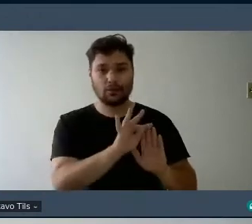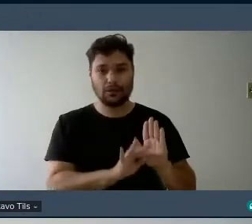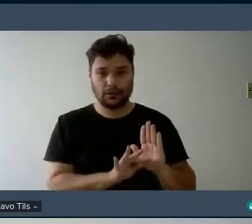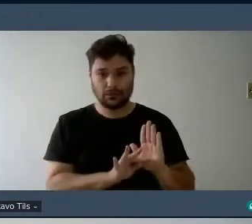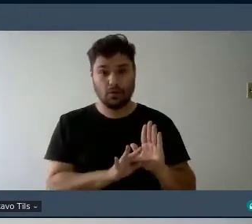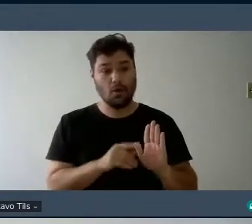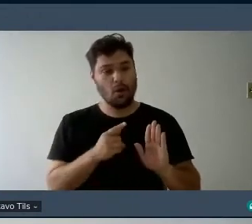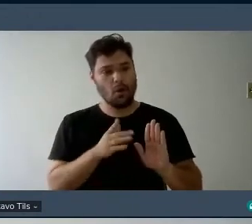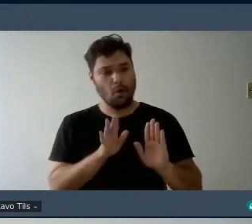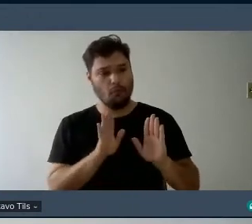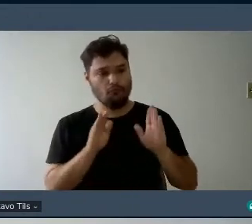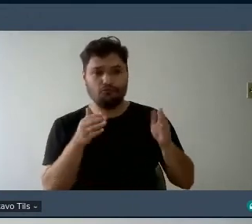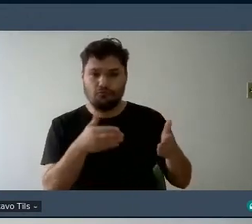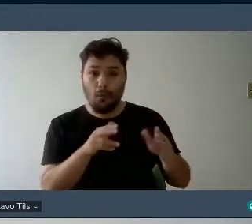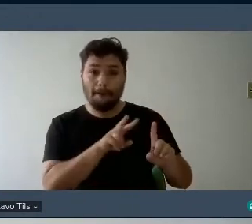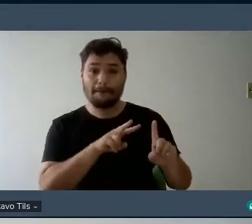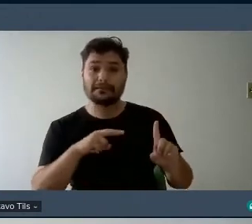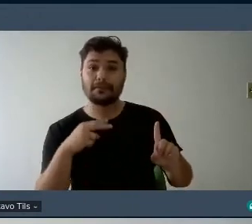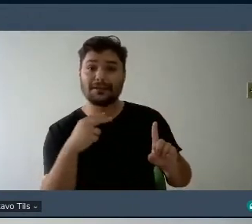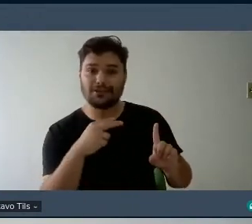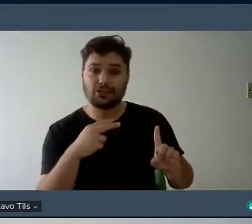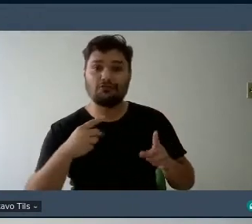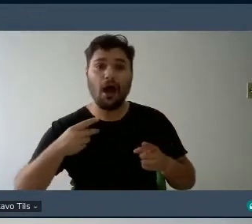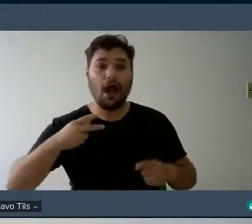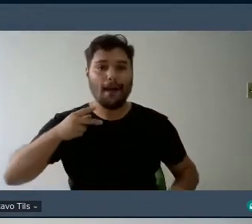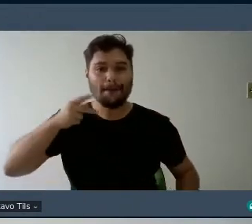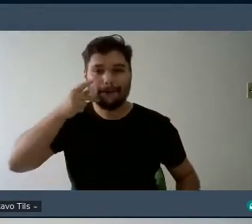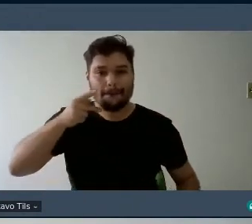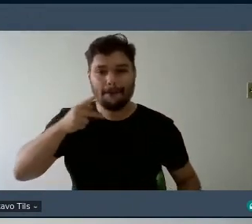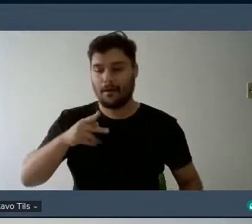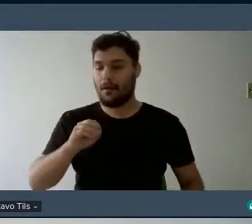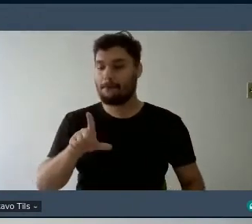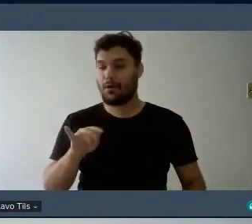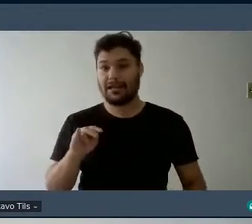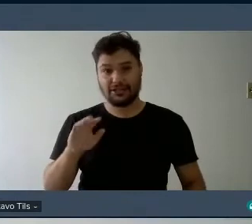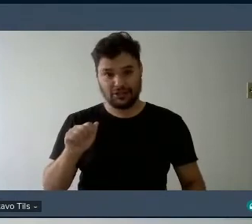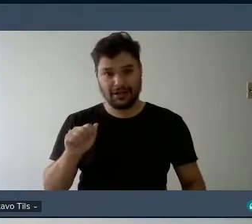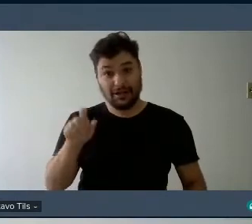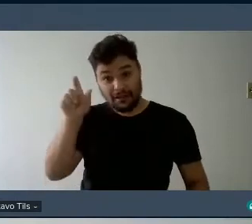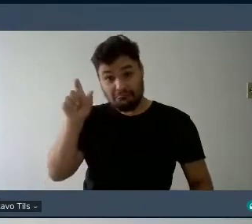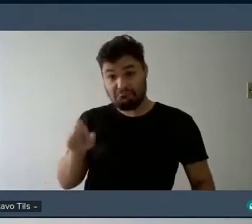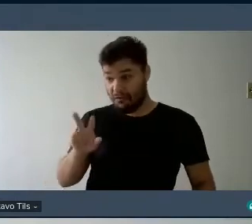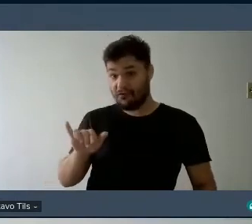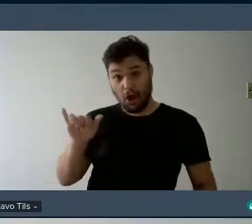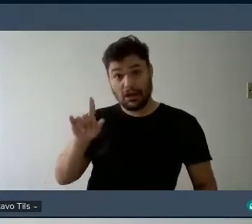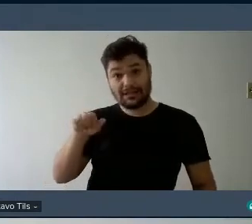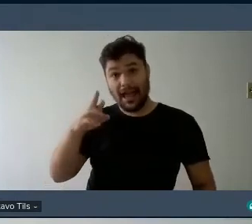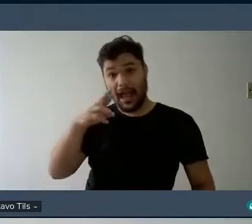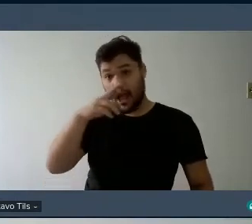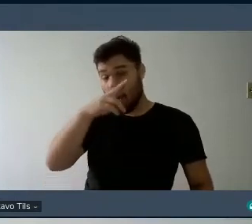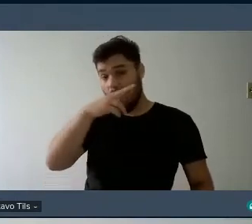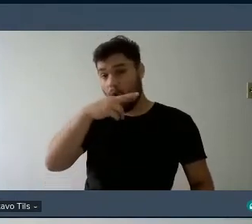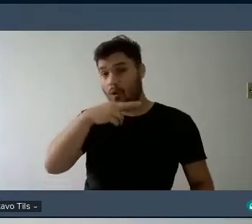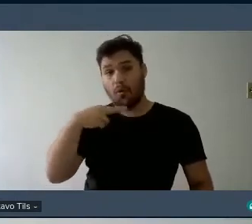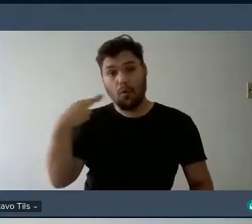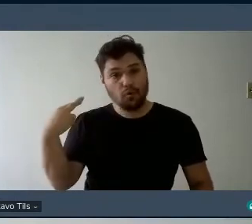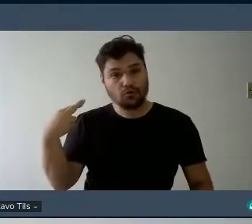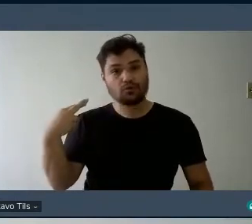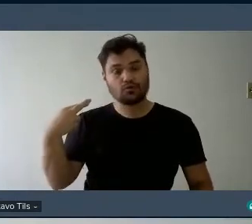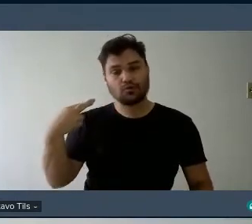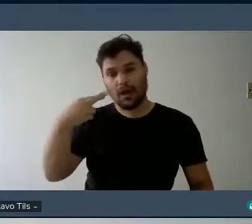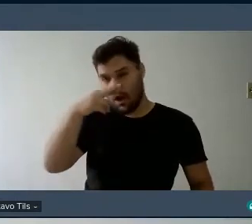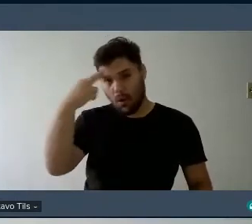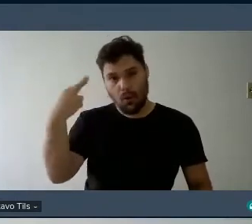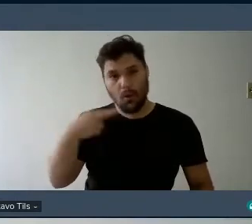política de uma teoria de um autor russo Liev Semyonovitch Vygotsky né autor soviético é uma tese